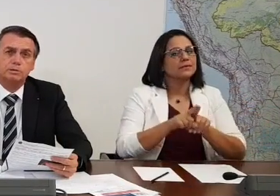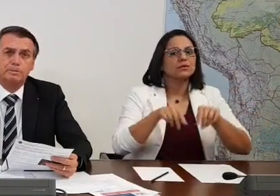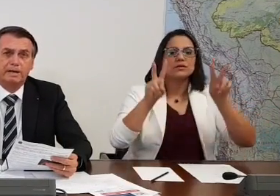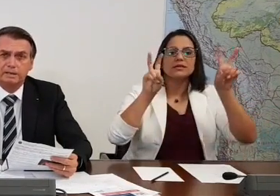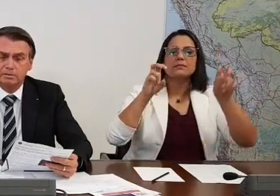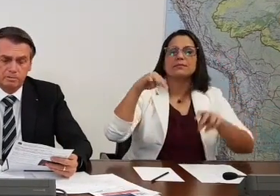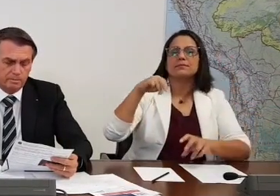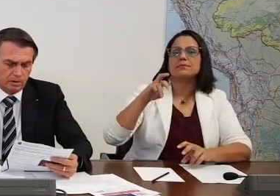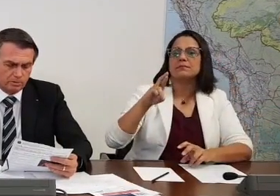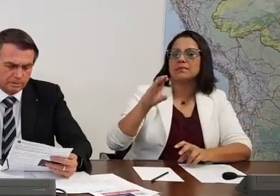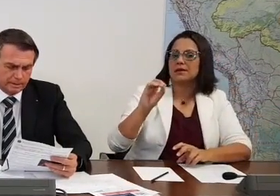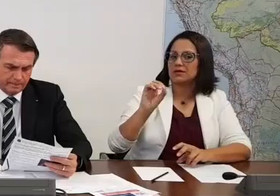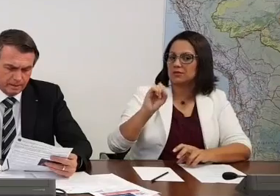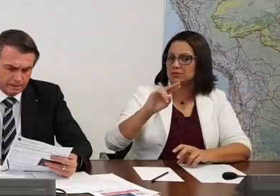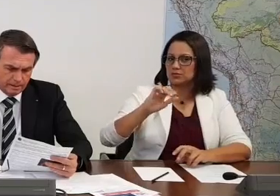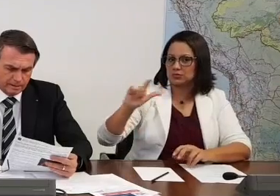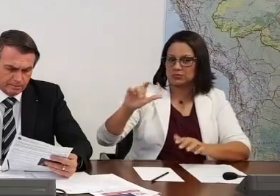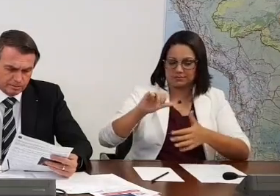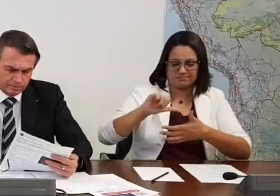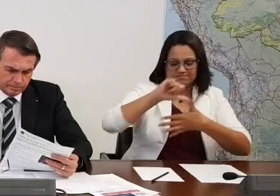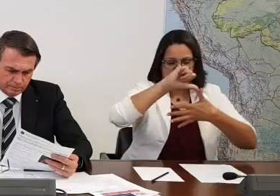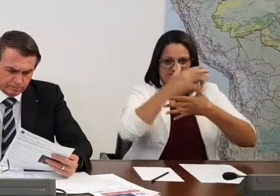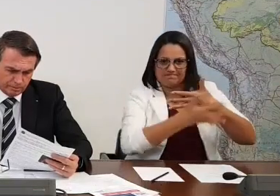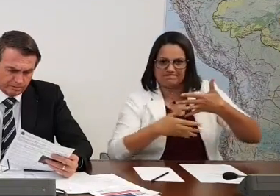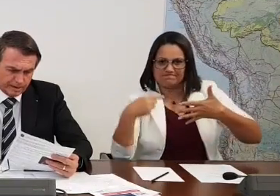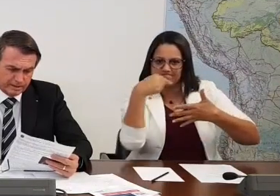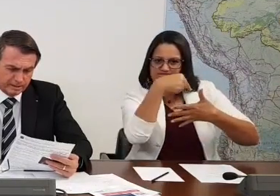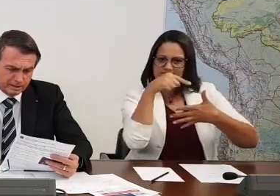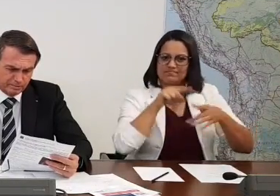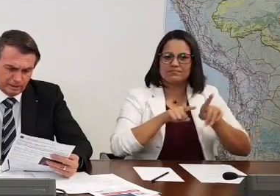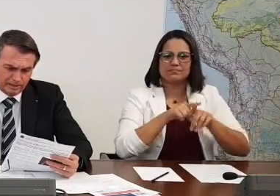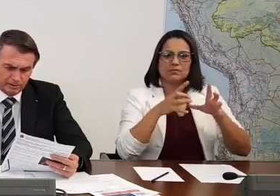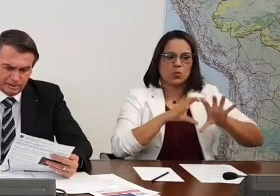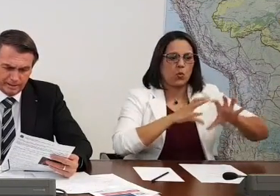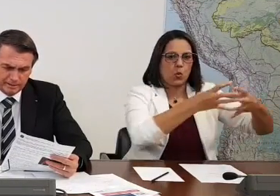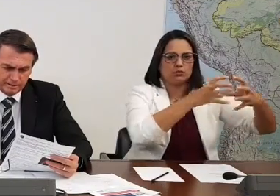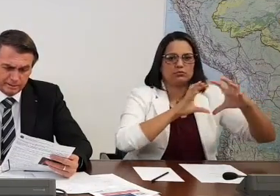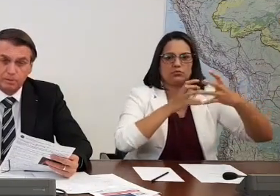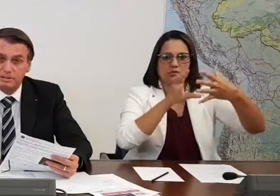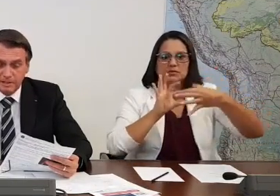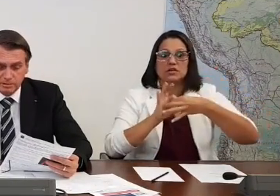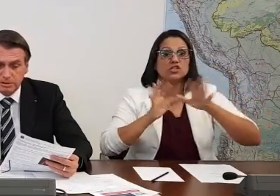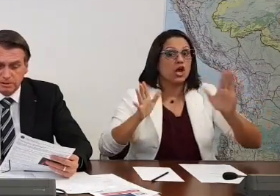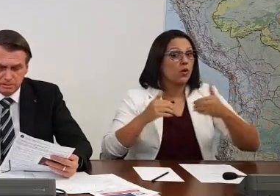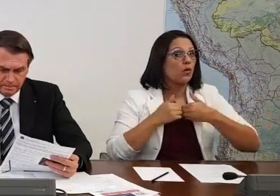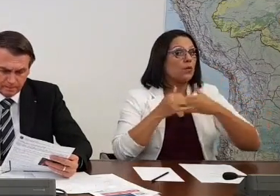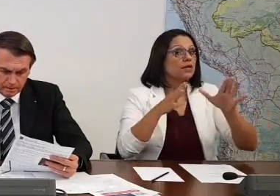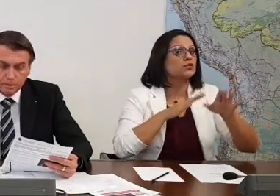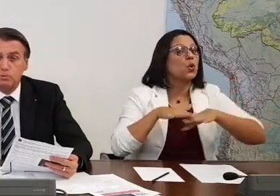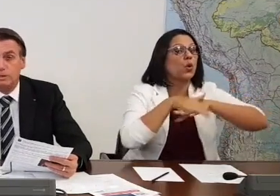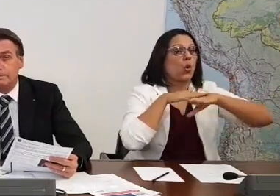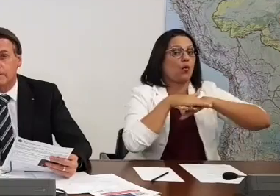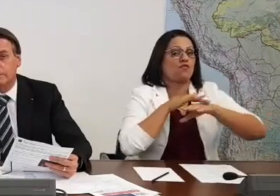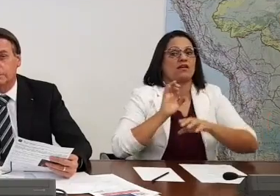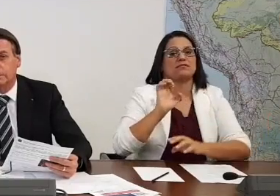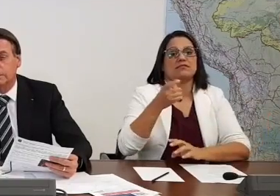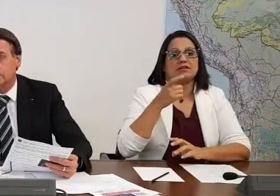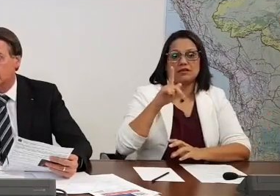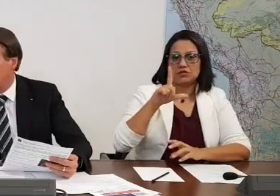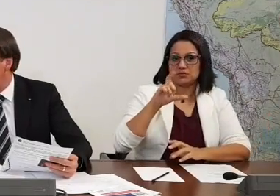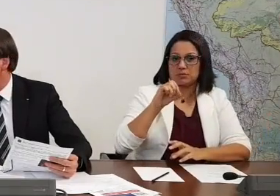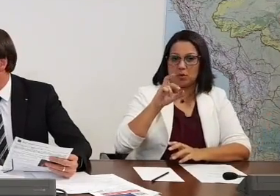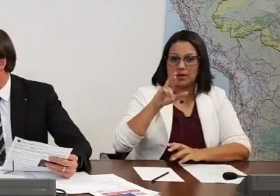com outros países ou blocos, né, estamos com conversas exploratórias com os Estados Unidos e com o Japão,